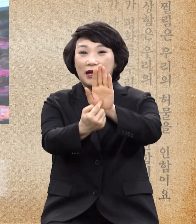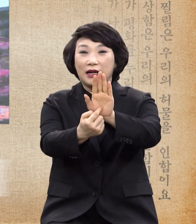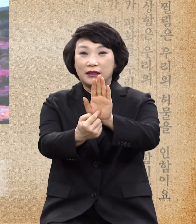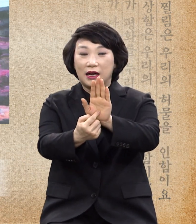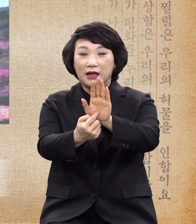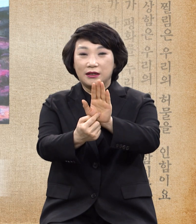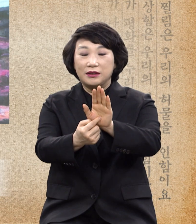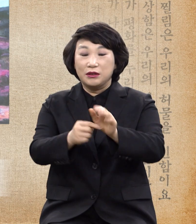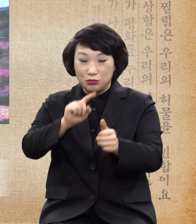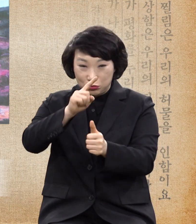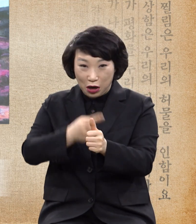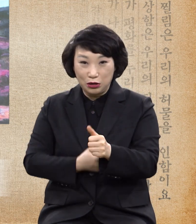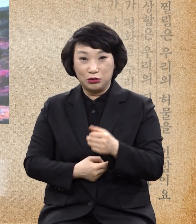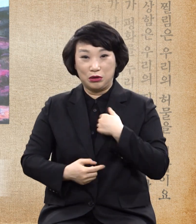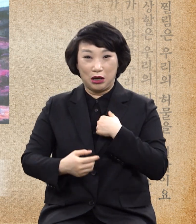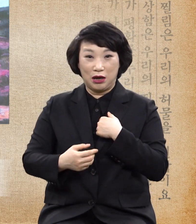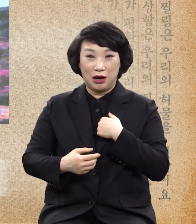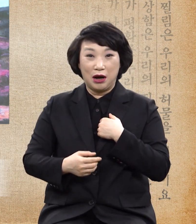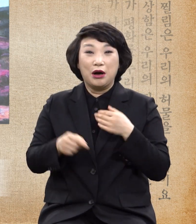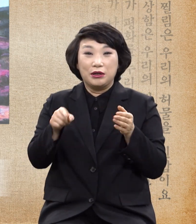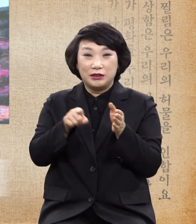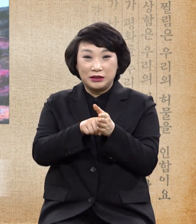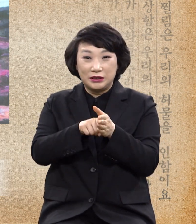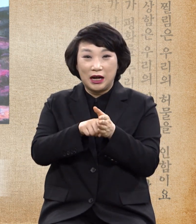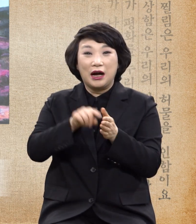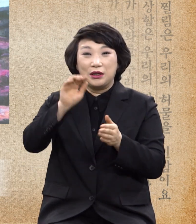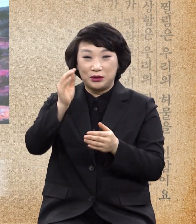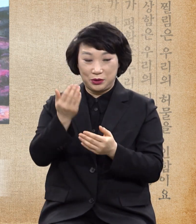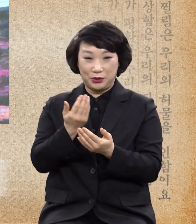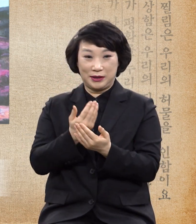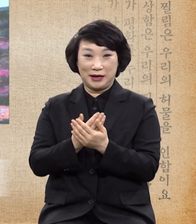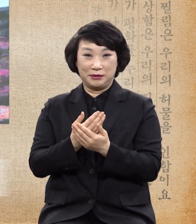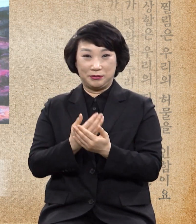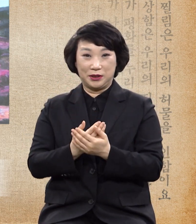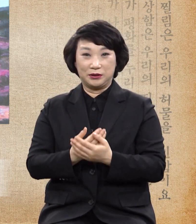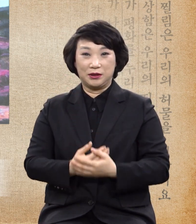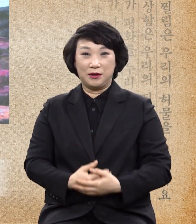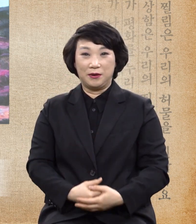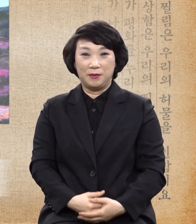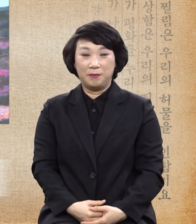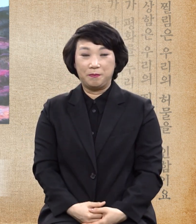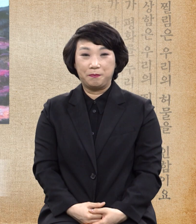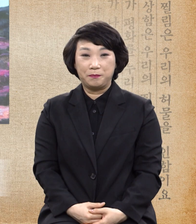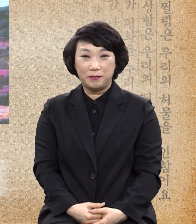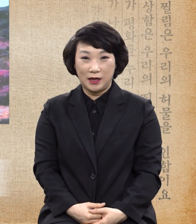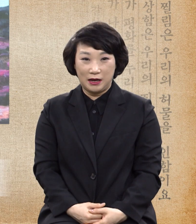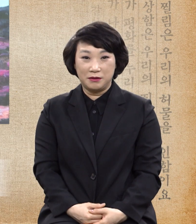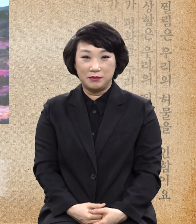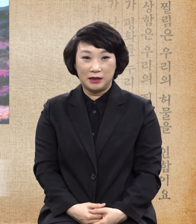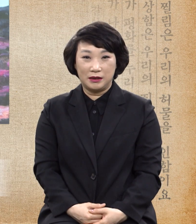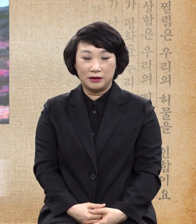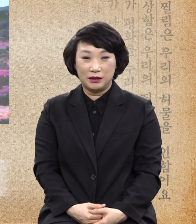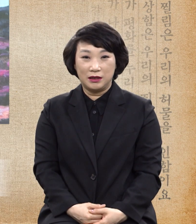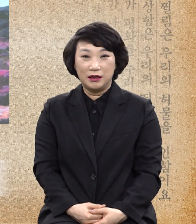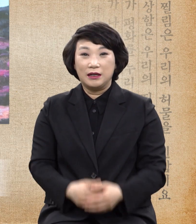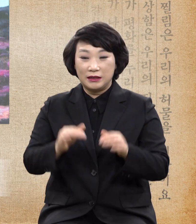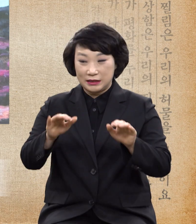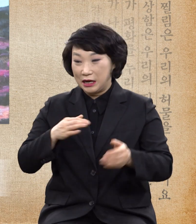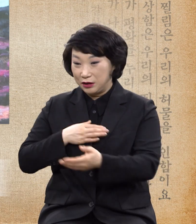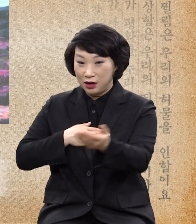당연한 것이 나의 신앙이 되게 하옵소서 우리 모두 두 손 번쩍